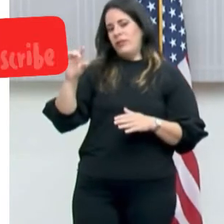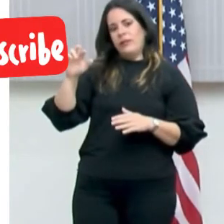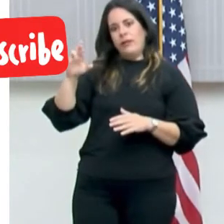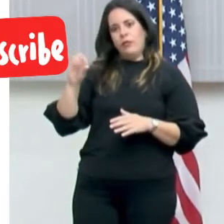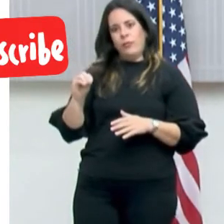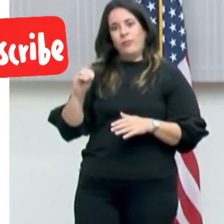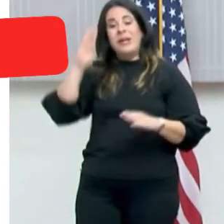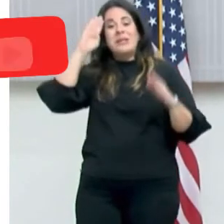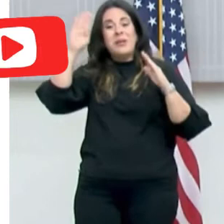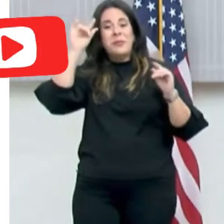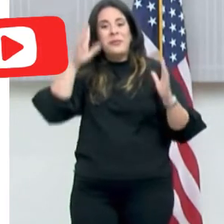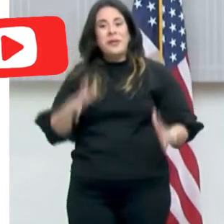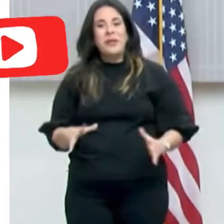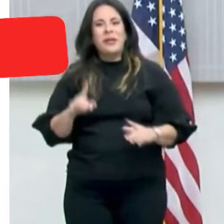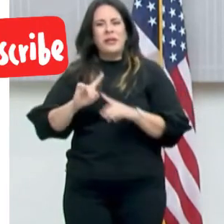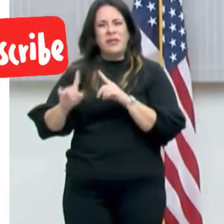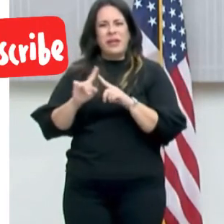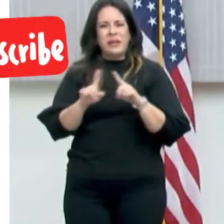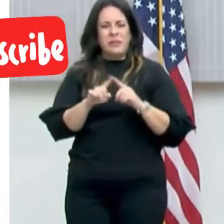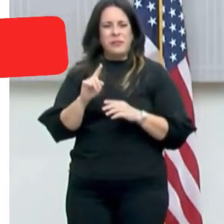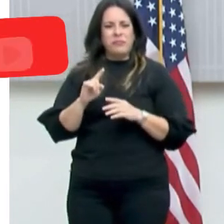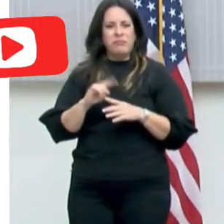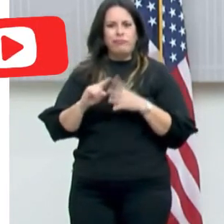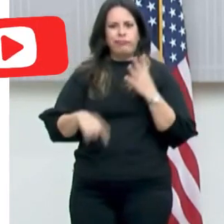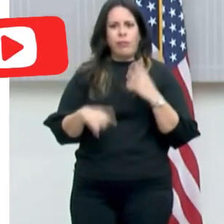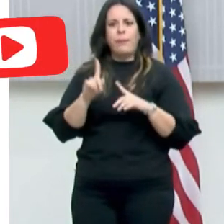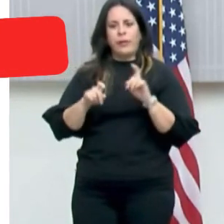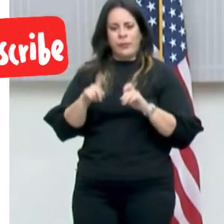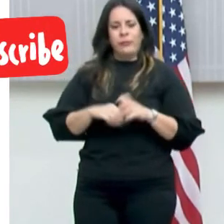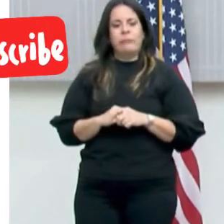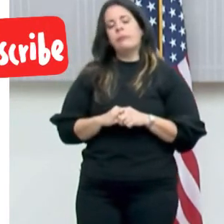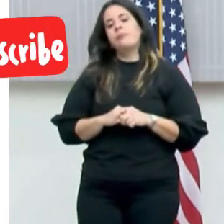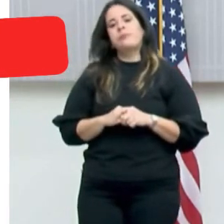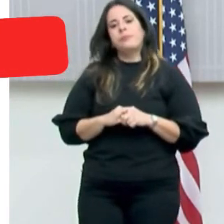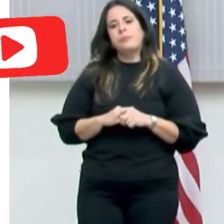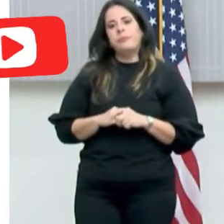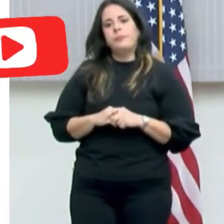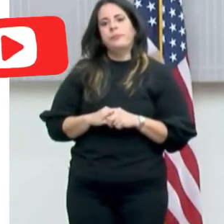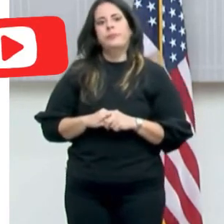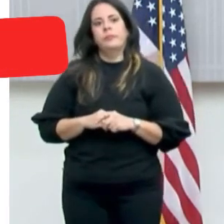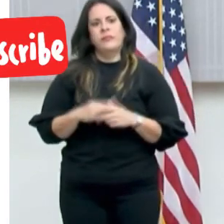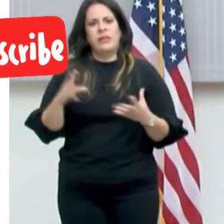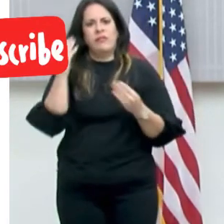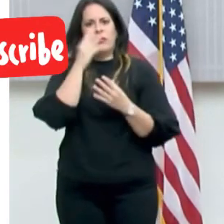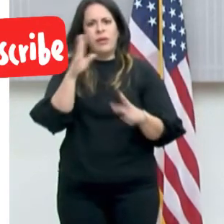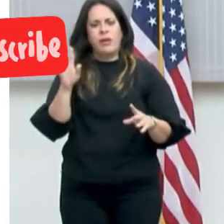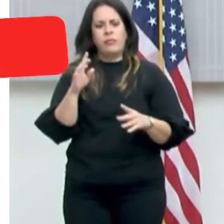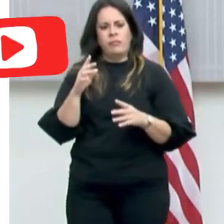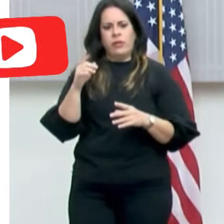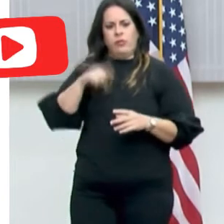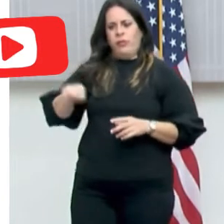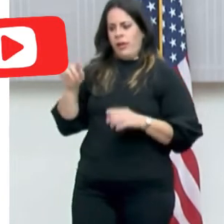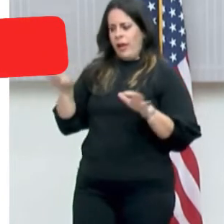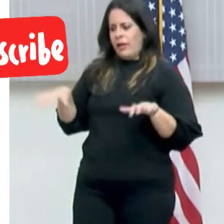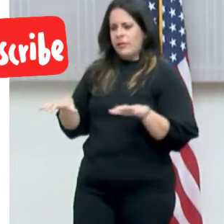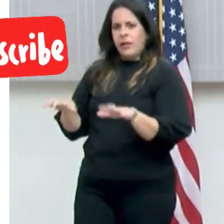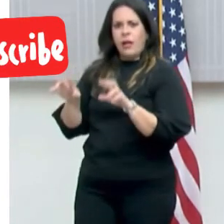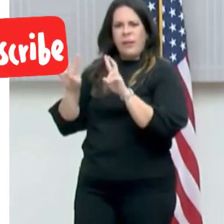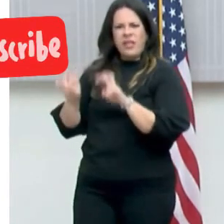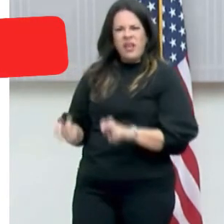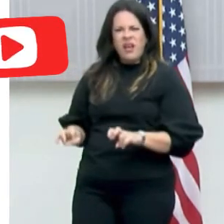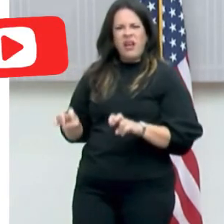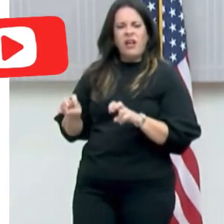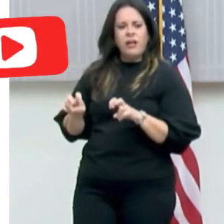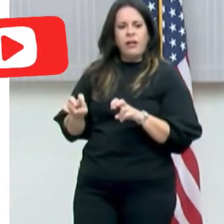Sí, saludo, gobernador. Tengo varias preguntas. Habían dicho que iban a investigar el centro